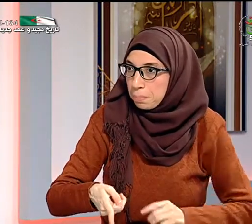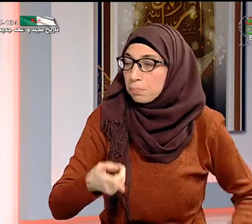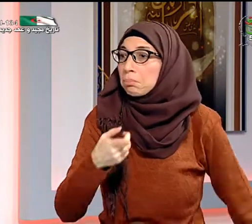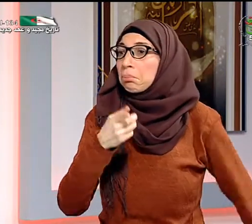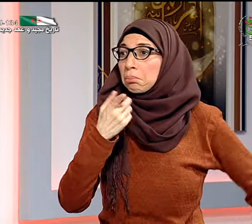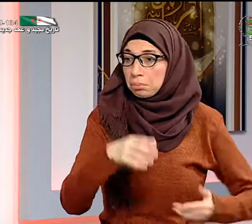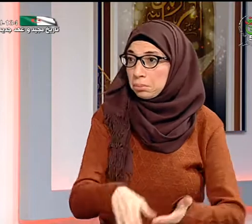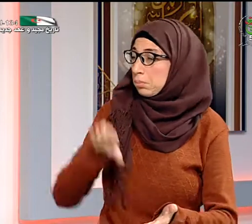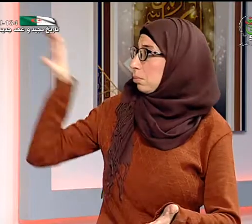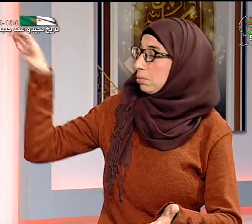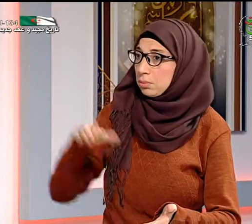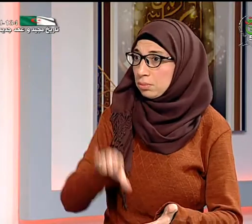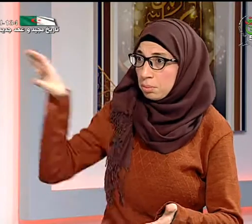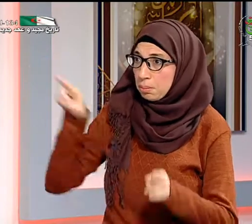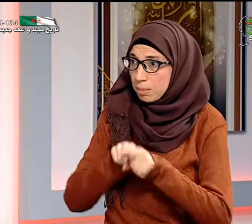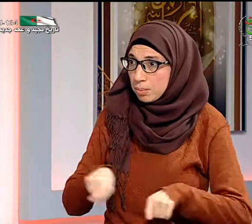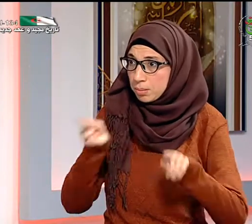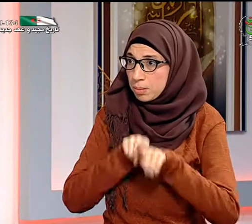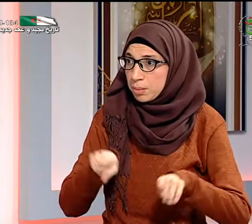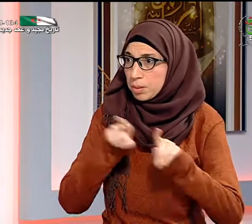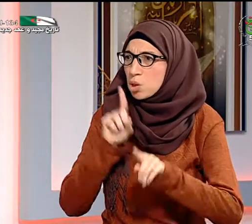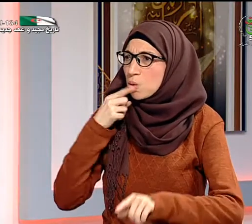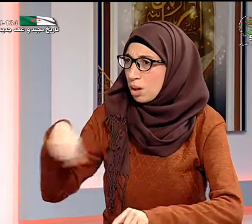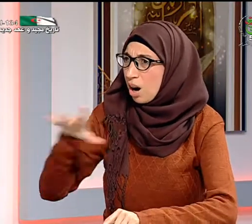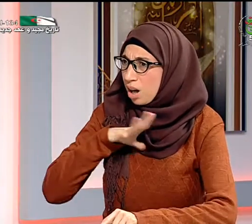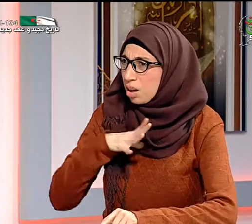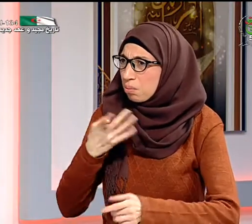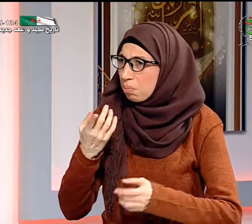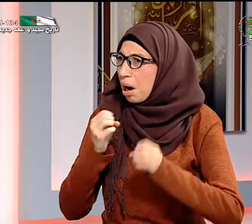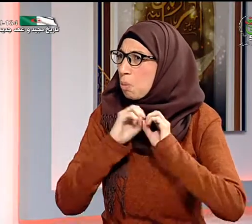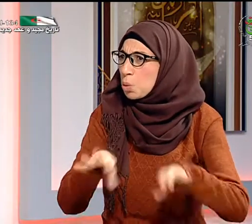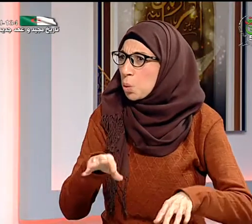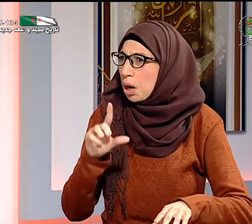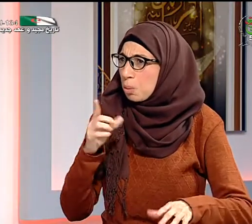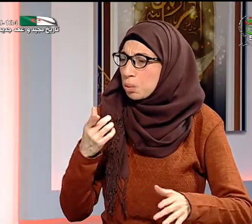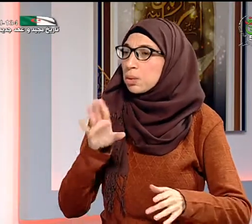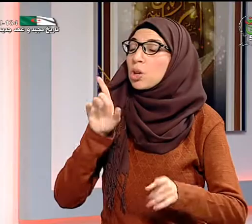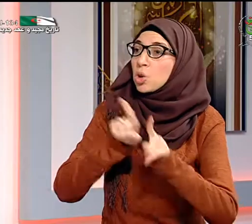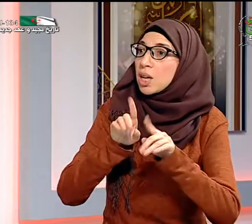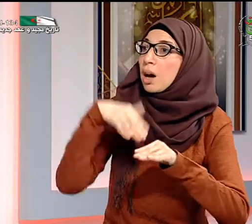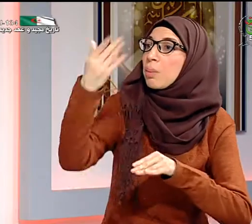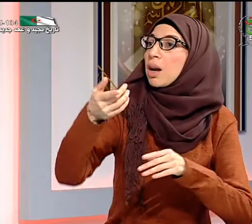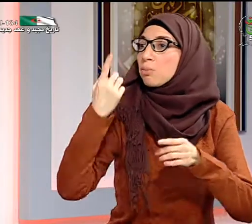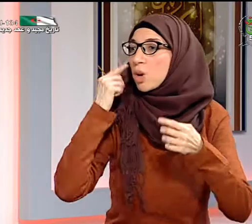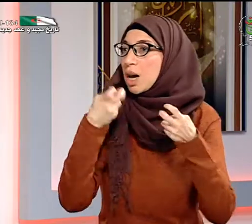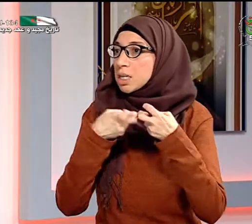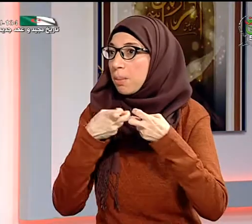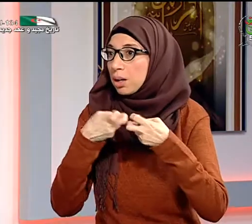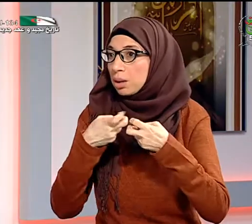لغة إشارية غير موجودة ثم نخرج إلى الشارع ونتعلم لغة إشارية يعني هناك الكثير من الأطفال الصم قد تركوا